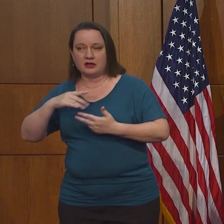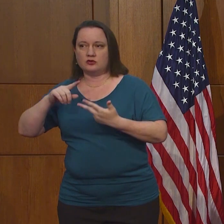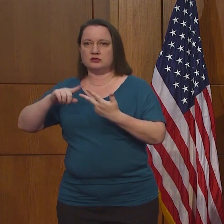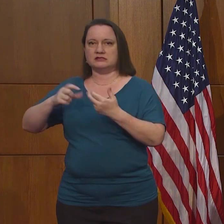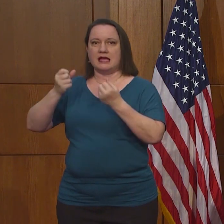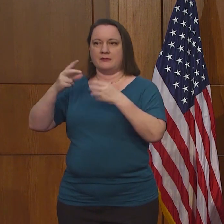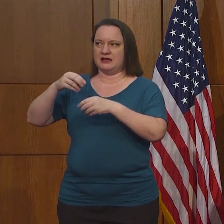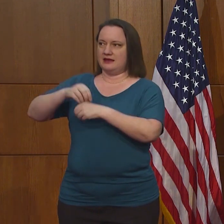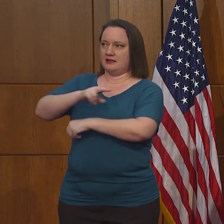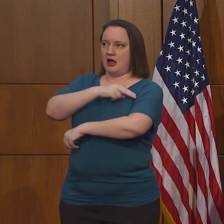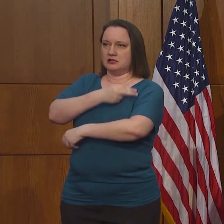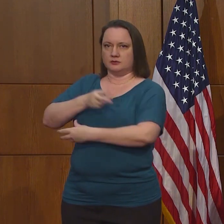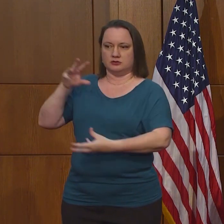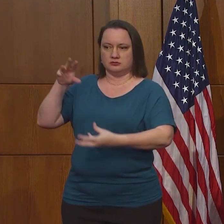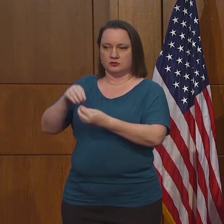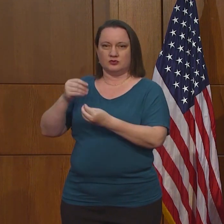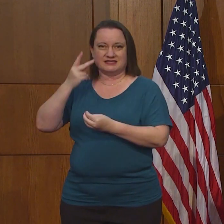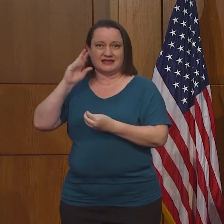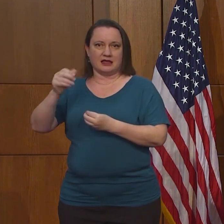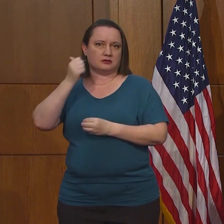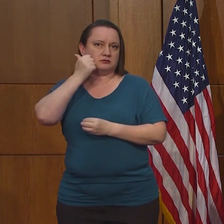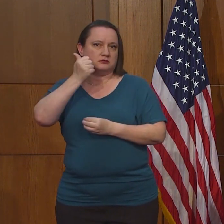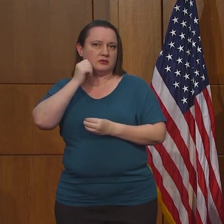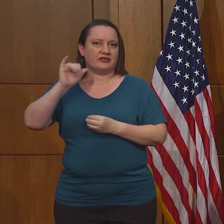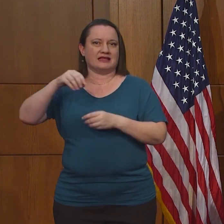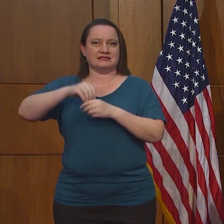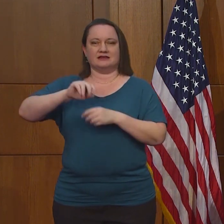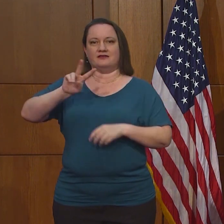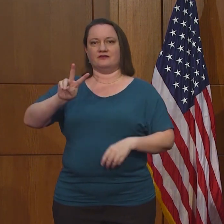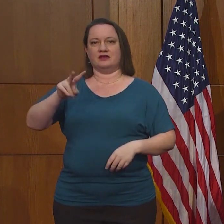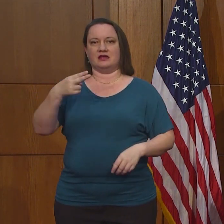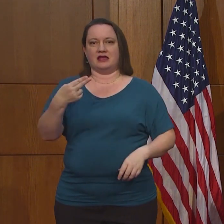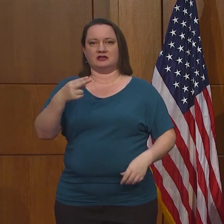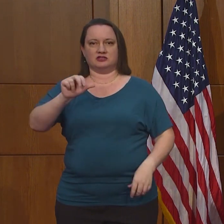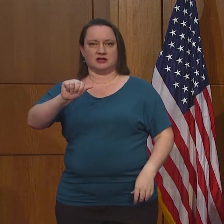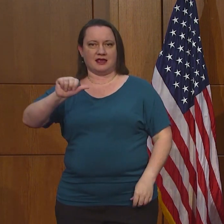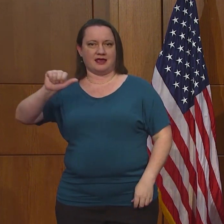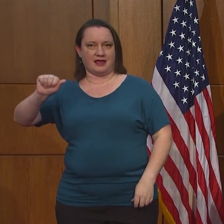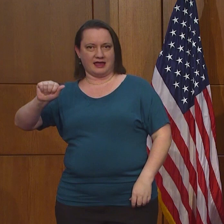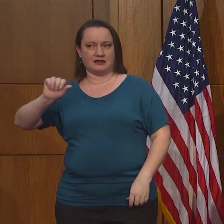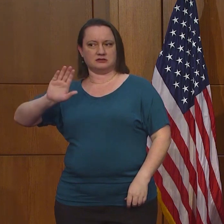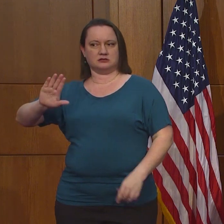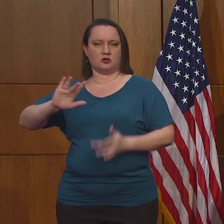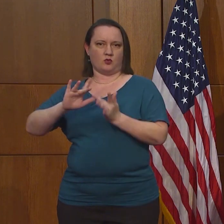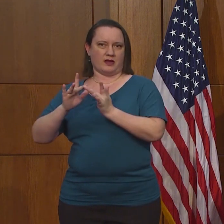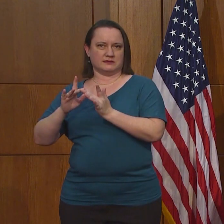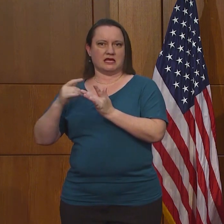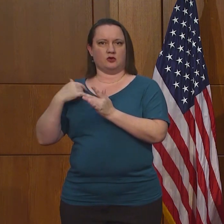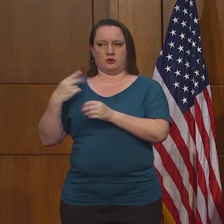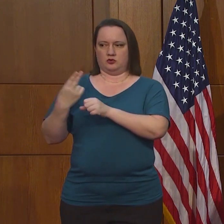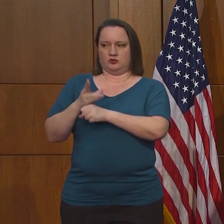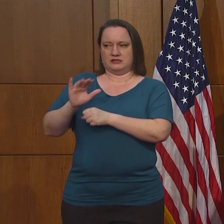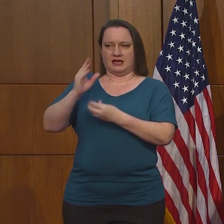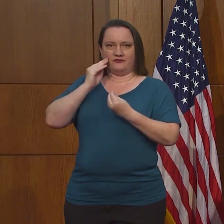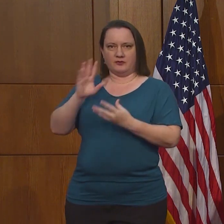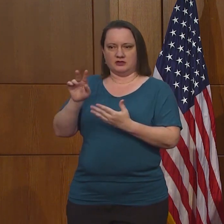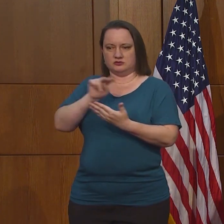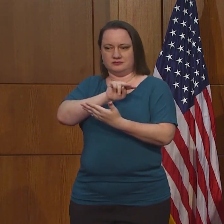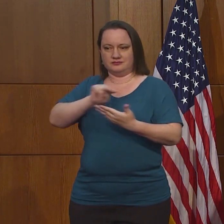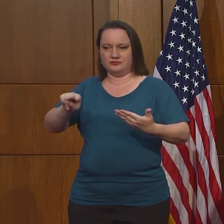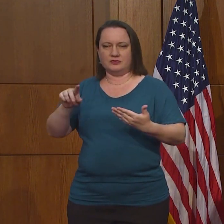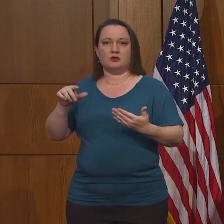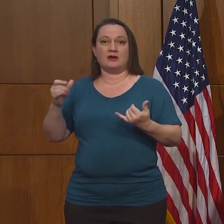esto lo revisamos todos los días. Está en el sitio web. De ahí es que ahí tenemos la información.